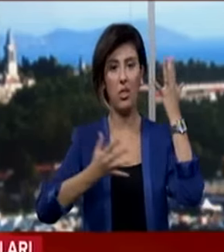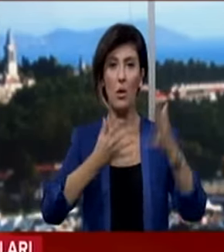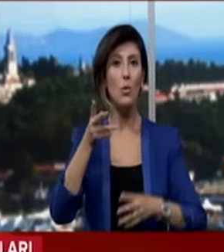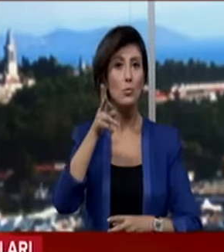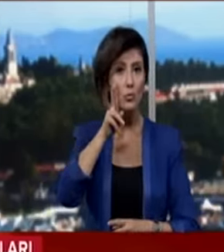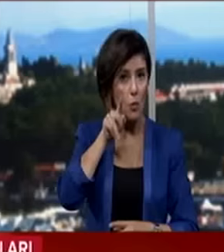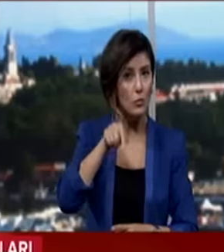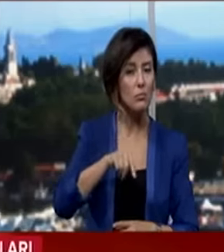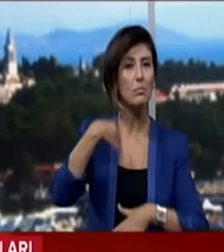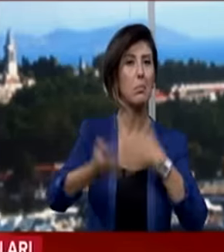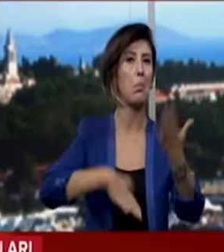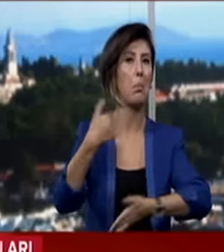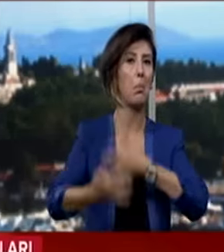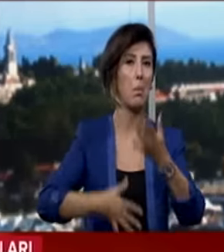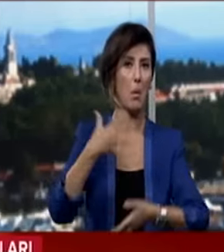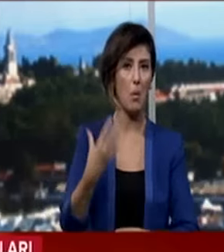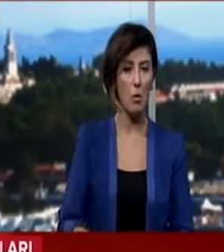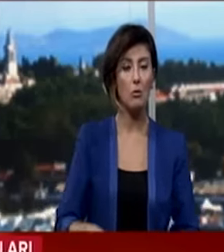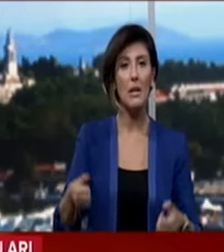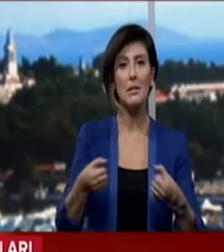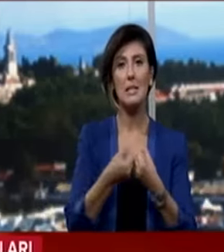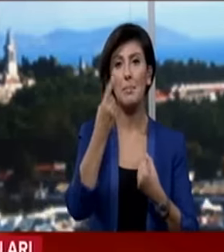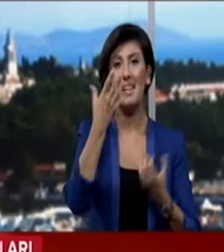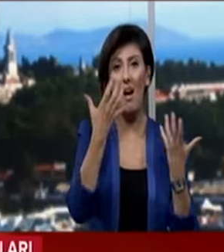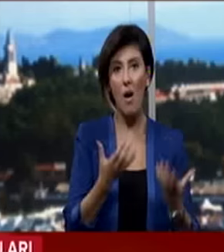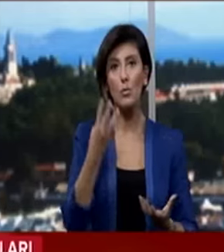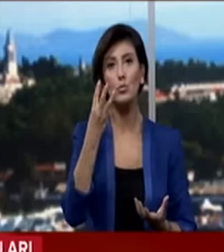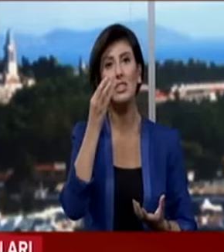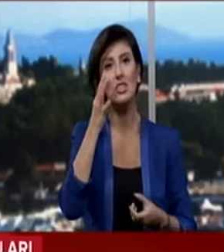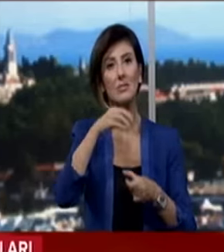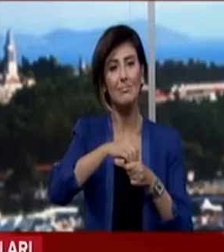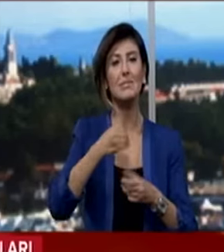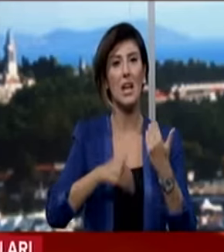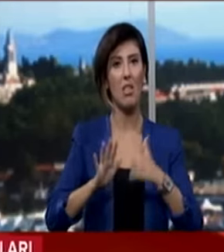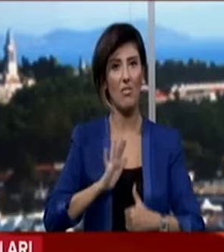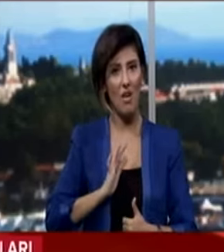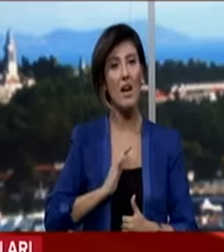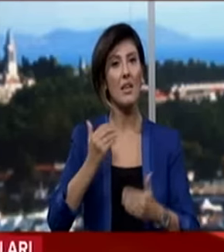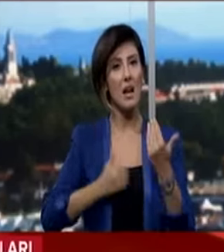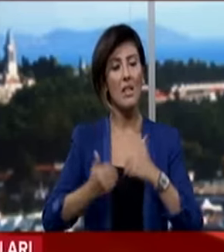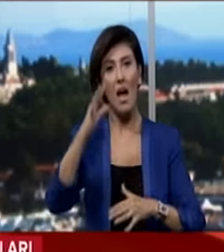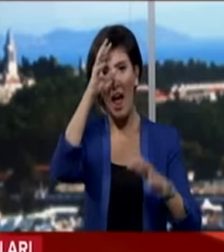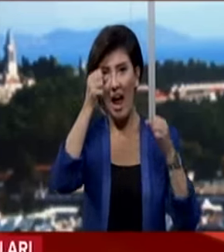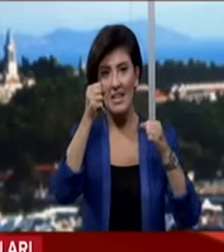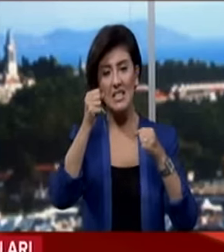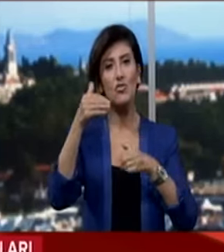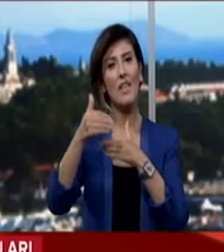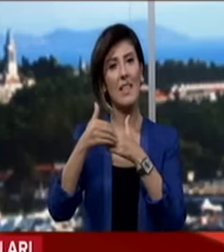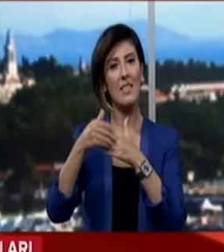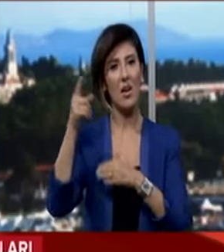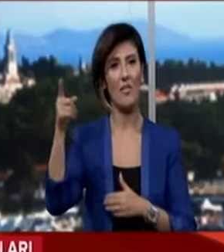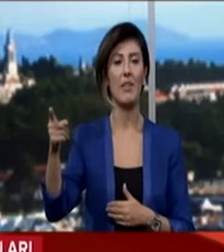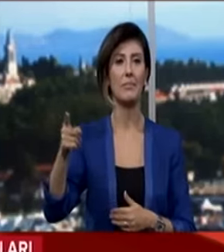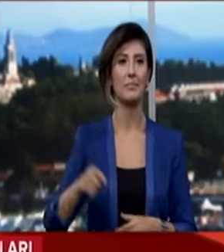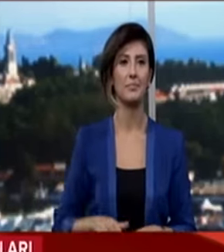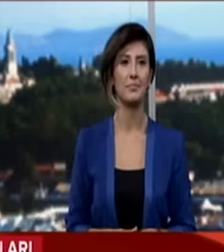kaybetmesi sonucu şarampole devrildi. Kazada biri ağır, üç kişi yaralandı. Yaralılar Erzincan'da tedavi altına alındı.